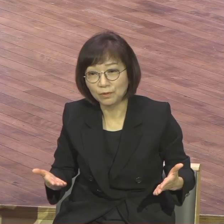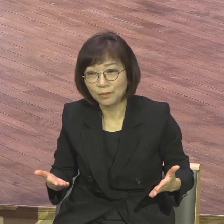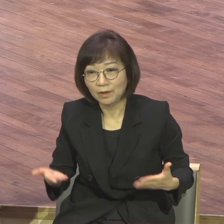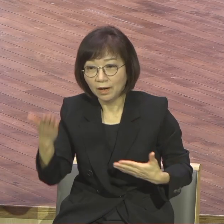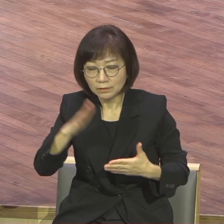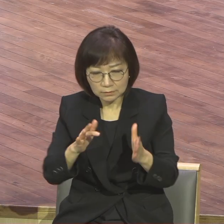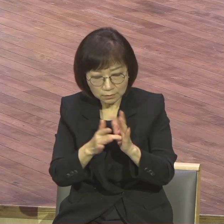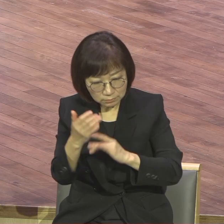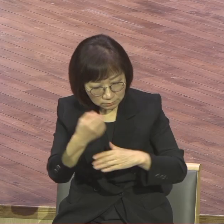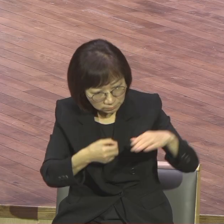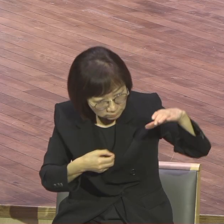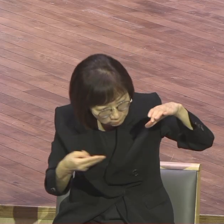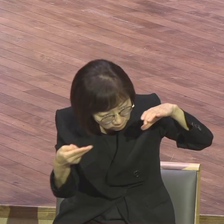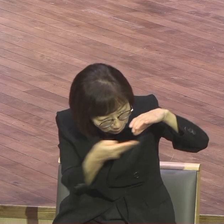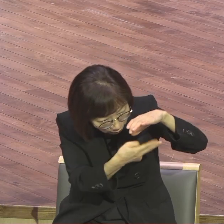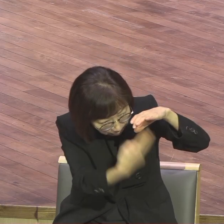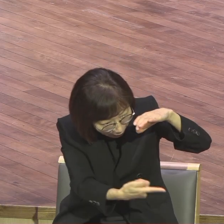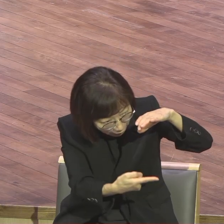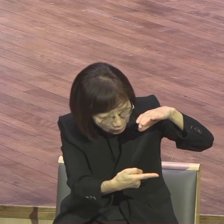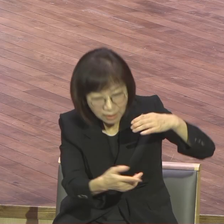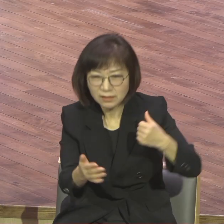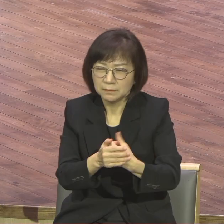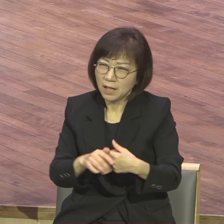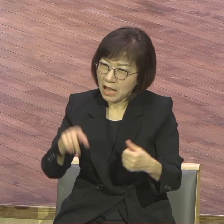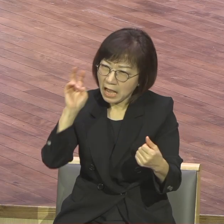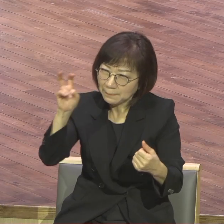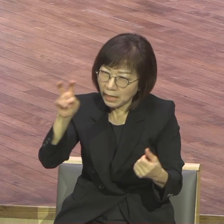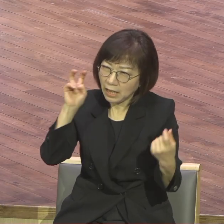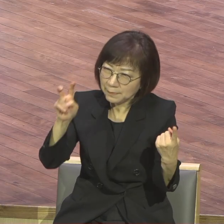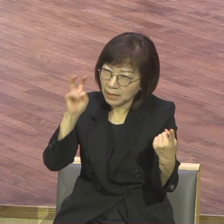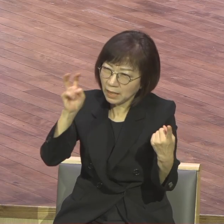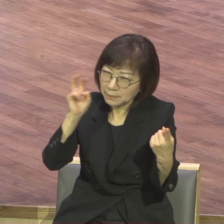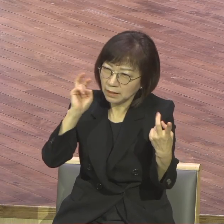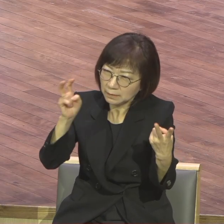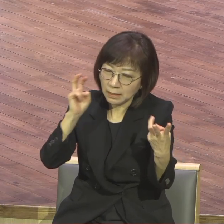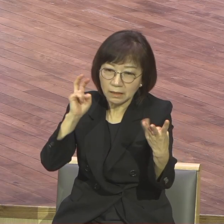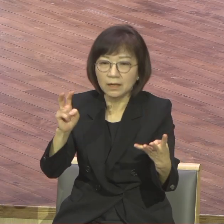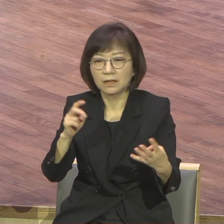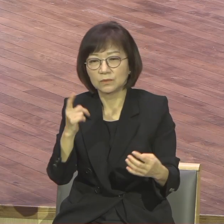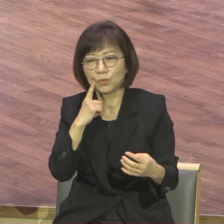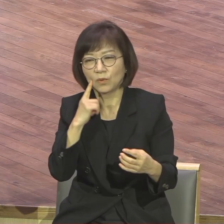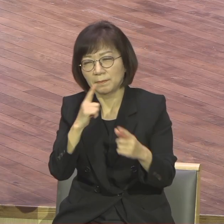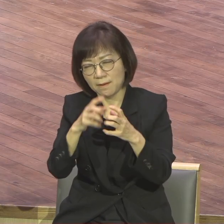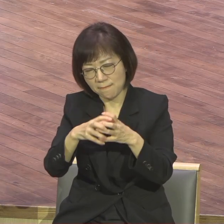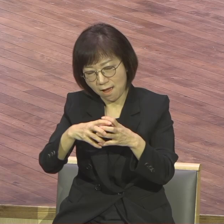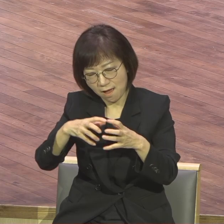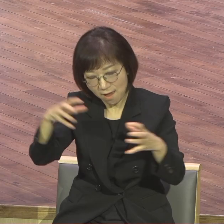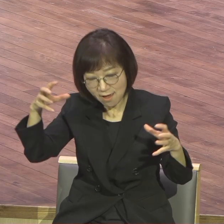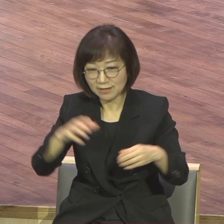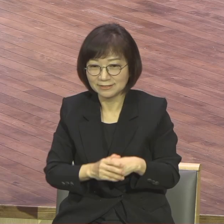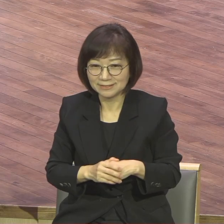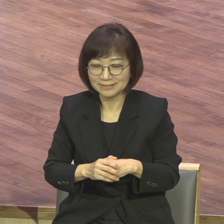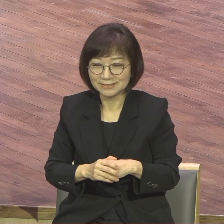이 말씀은 어제나 오늘이나 영원토록 변함이 없으시다. 예수